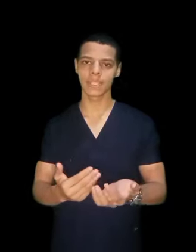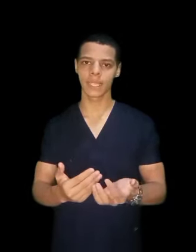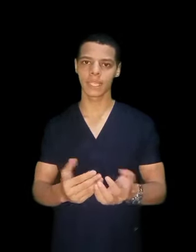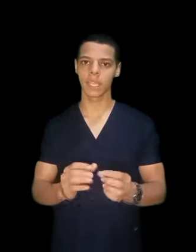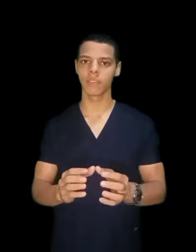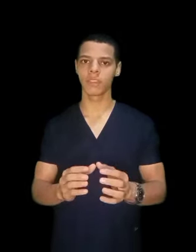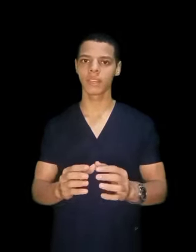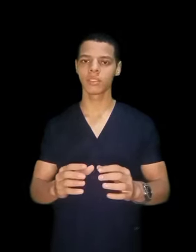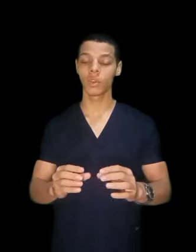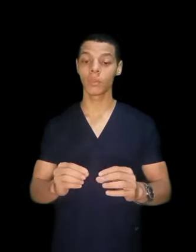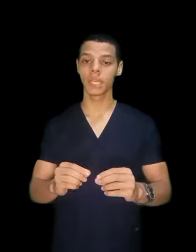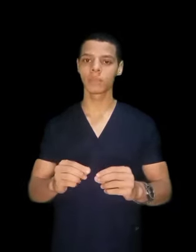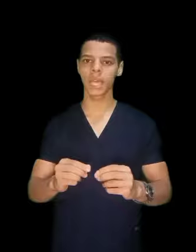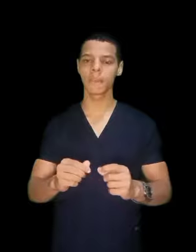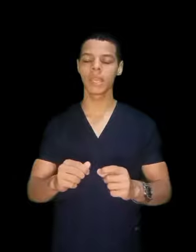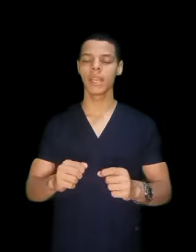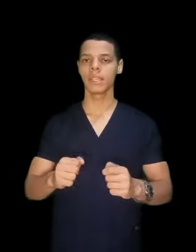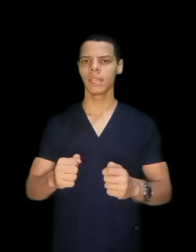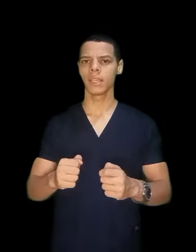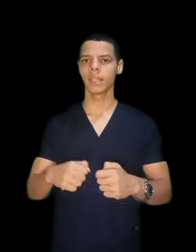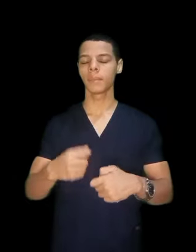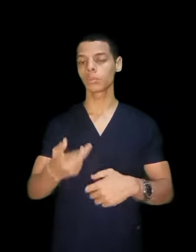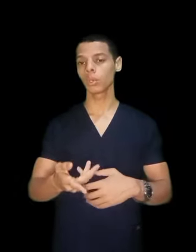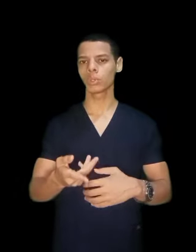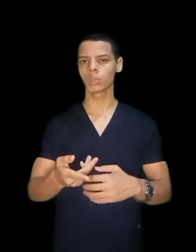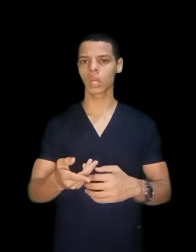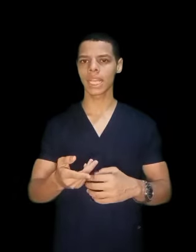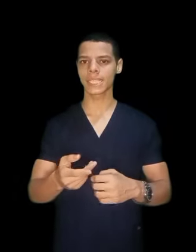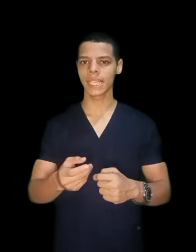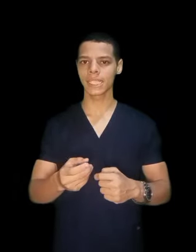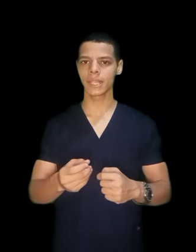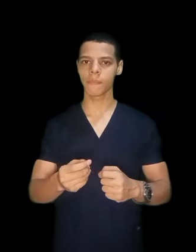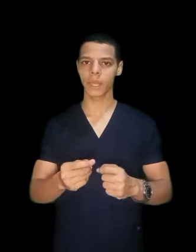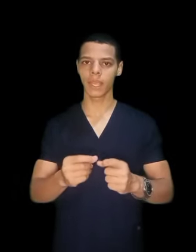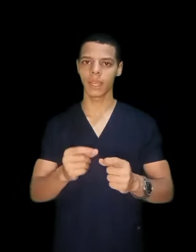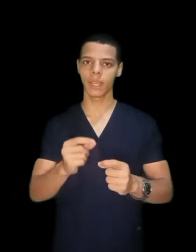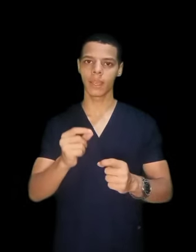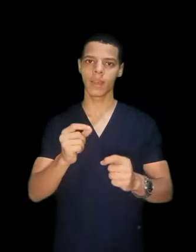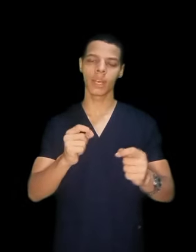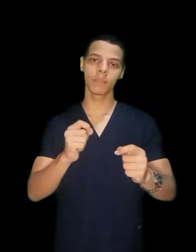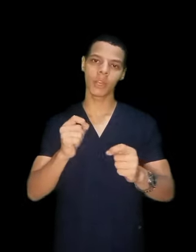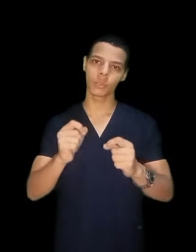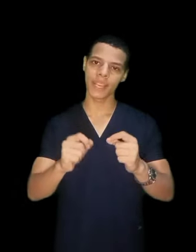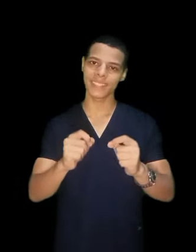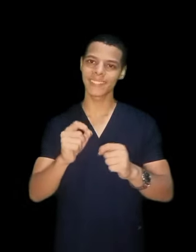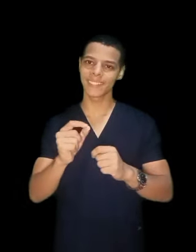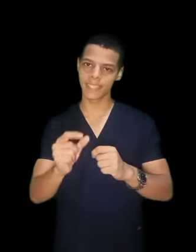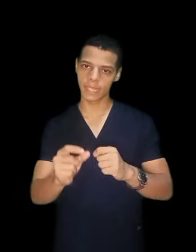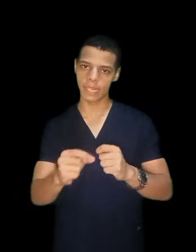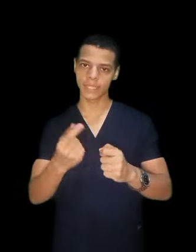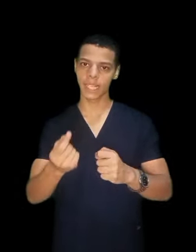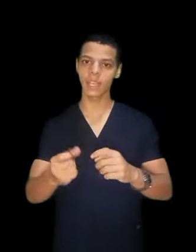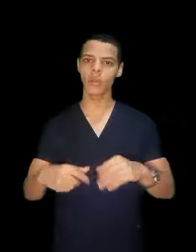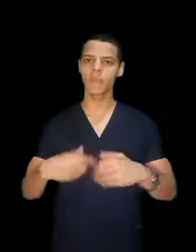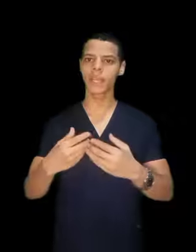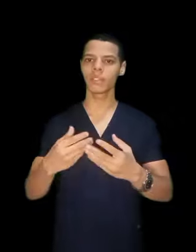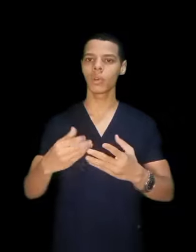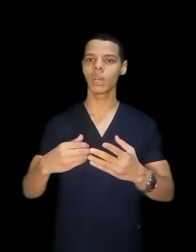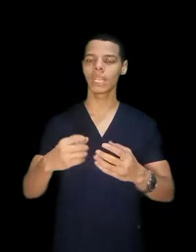الاسنان هي الفكرة ان هو بيبدأ يعني لما تروح للدكتور الاسنان اه اوقات بياخد مقاسات سنة ويبدأ ان هو